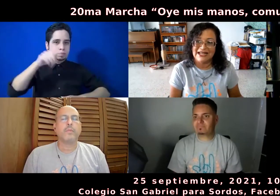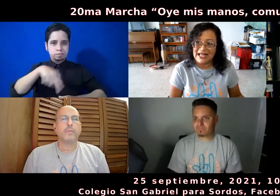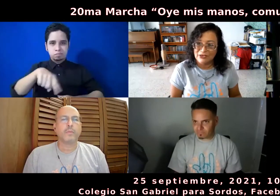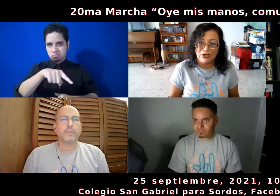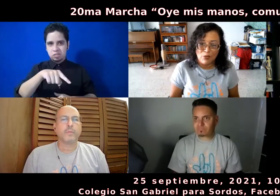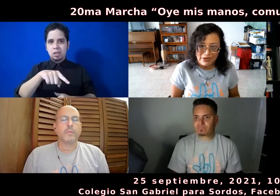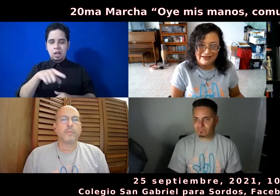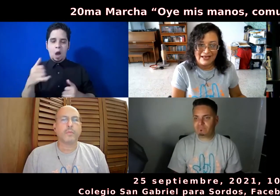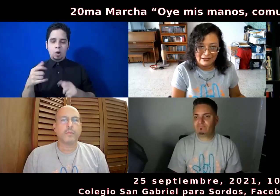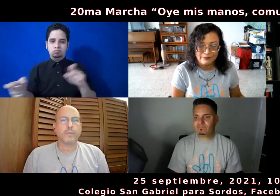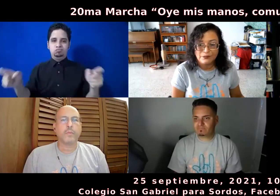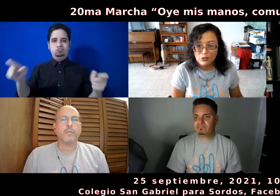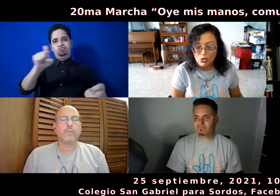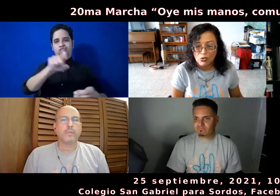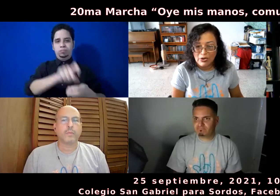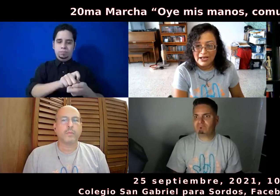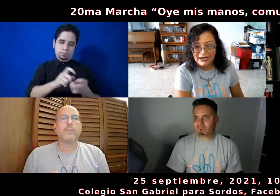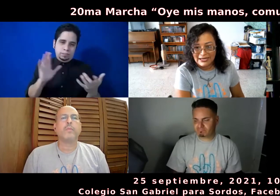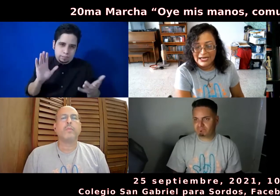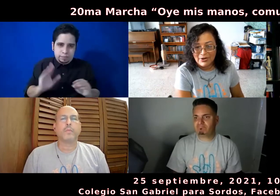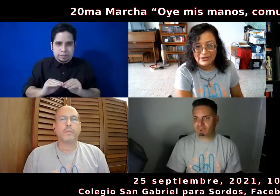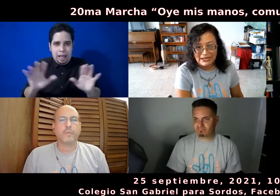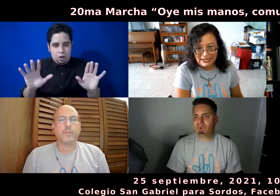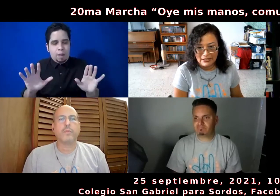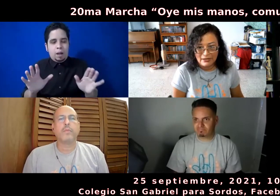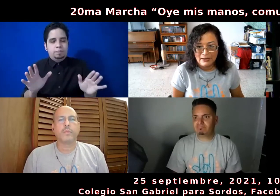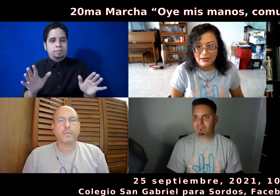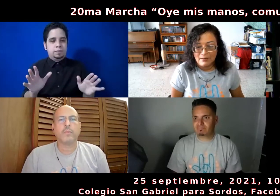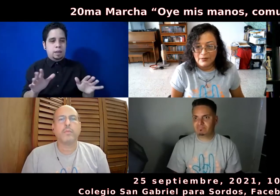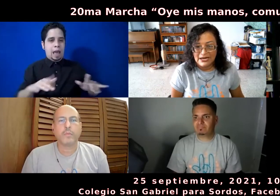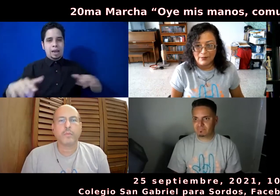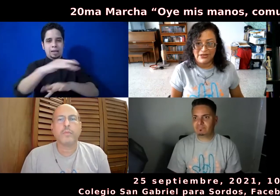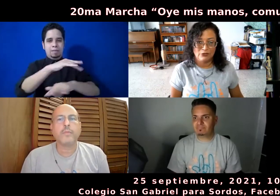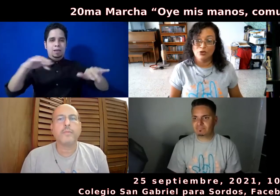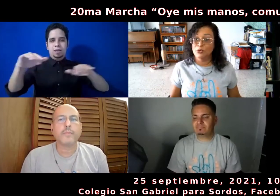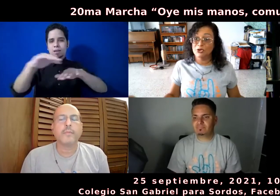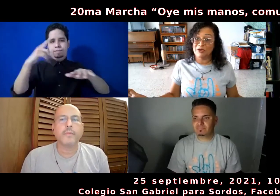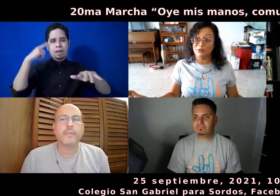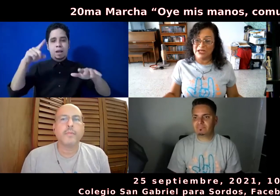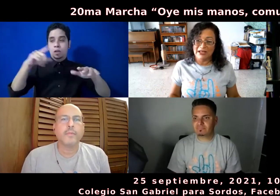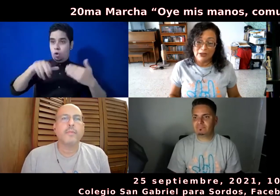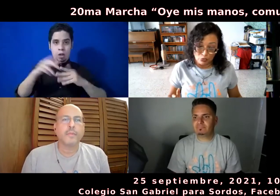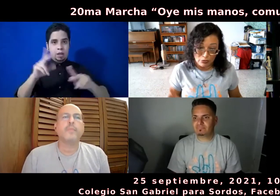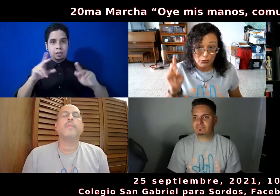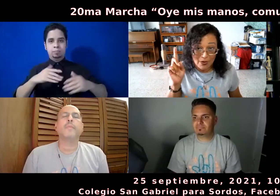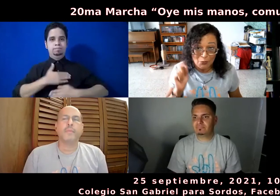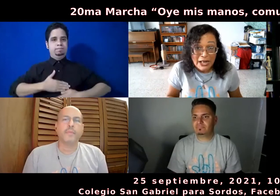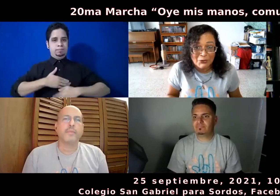tratando de movilizar todo al aire libre para que, para que pueda todo el mundo disfrutar, digo, todo el mundo vacunado.